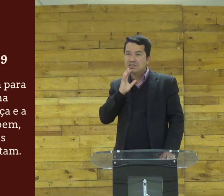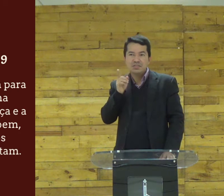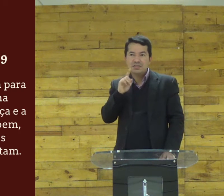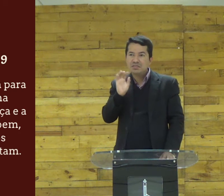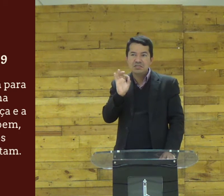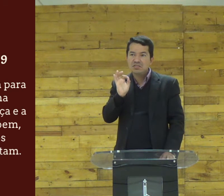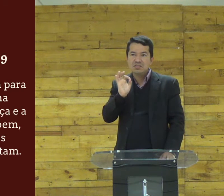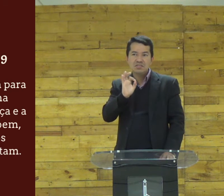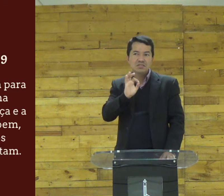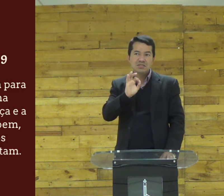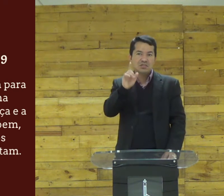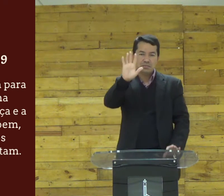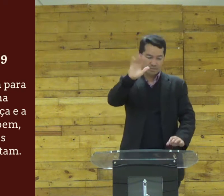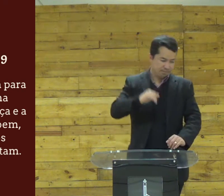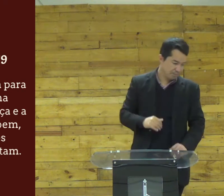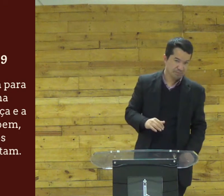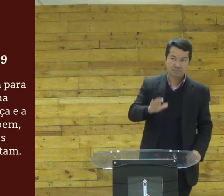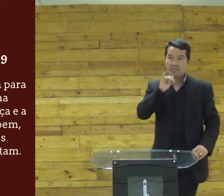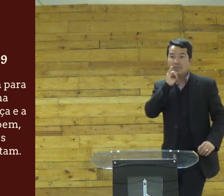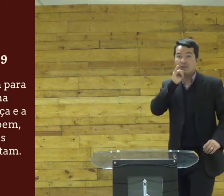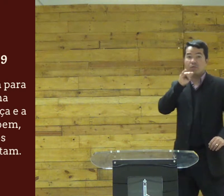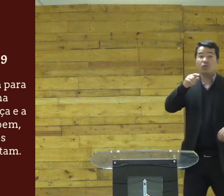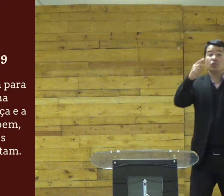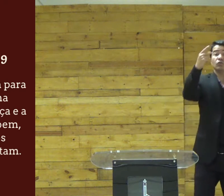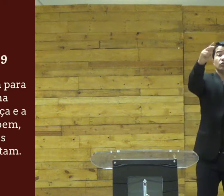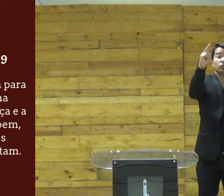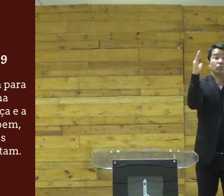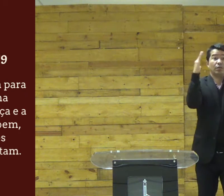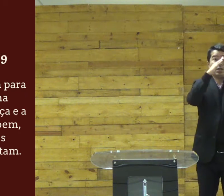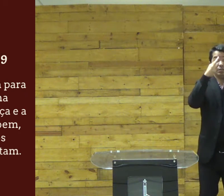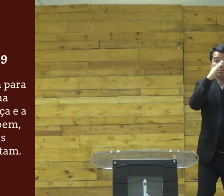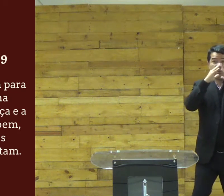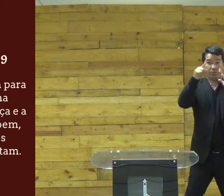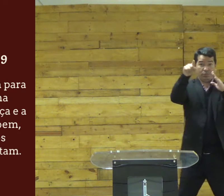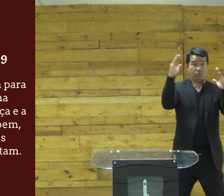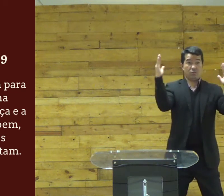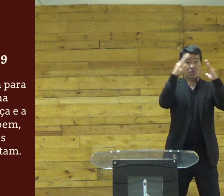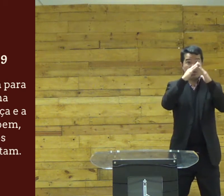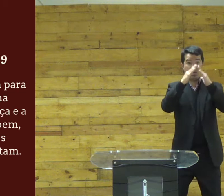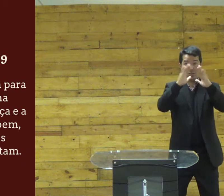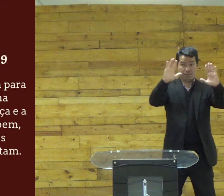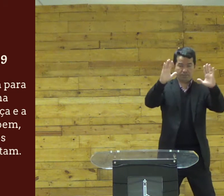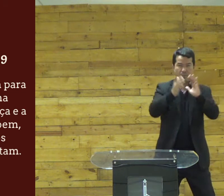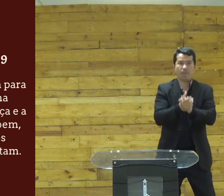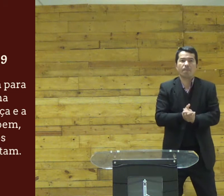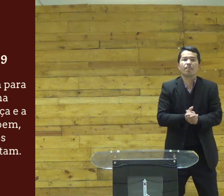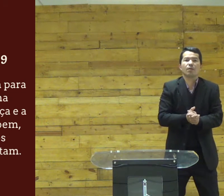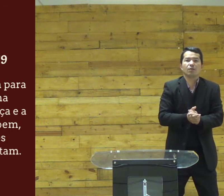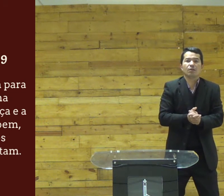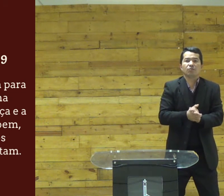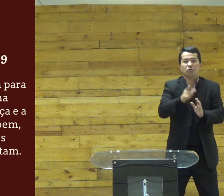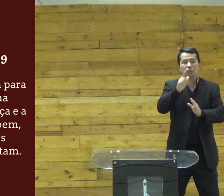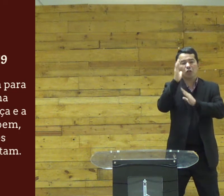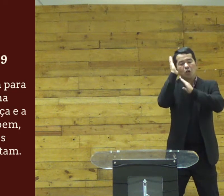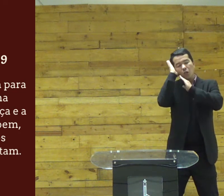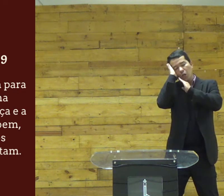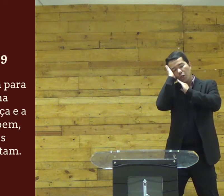não conhece não ouviu falar então ó sua casa sabe sua casa você está